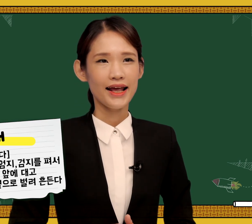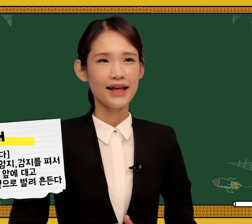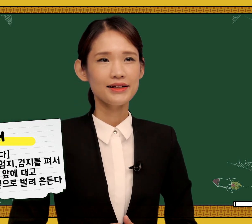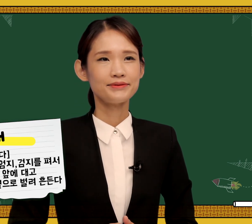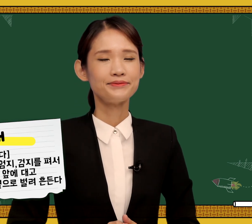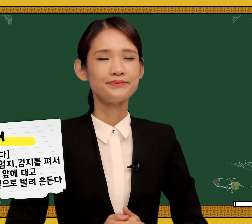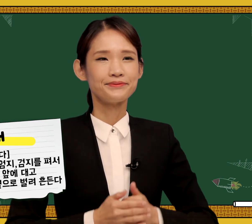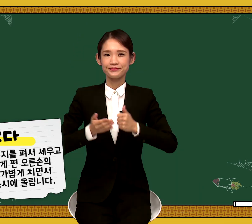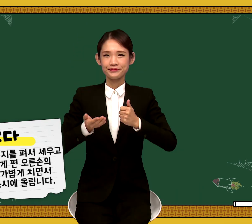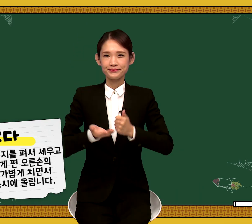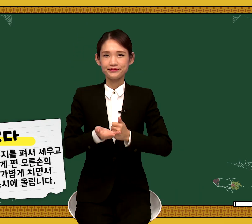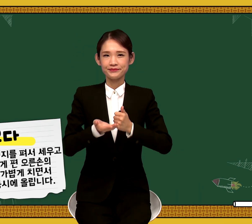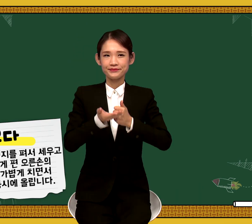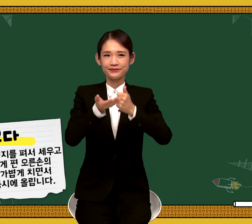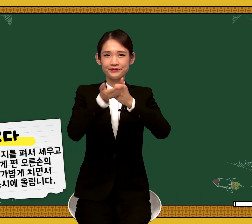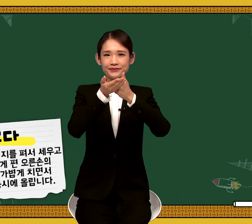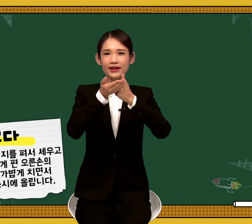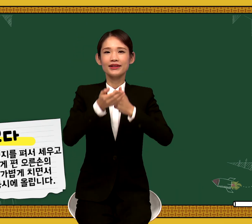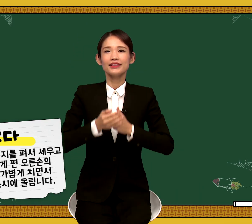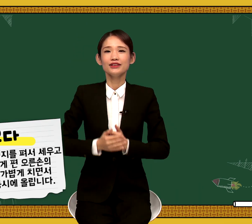새 키우다